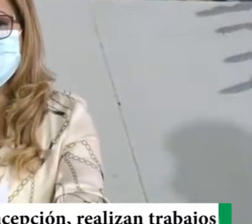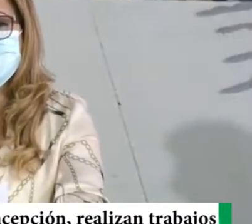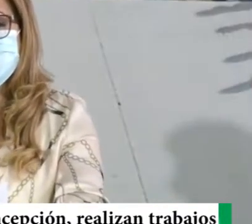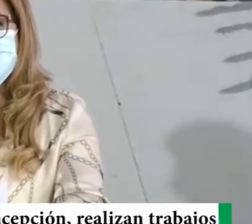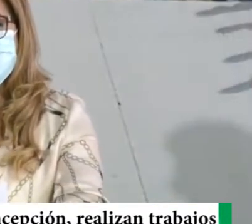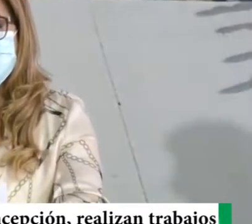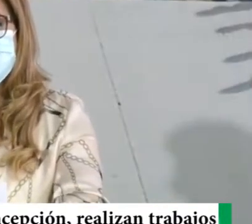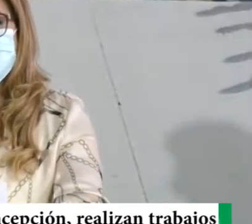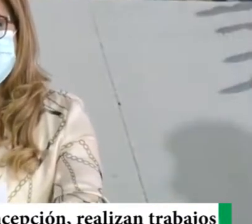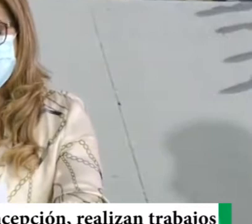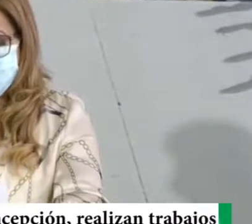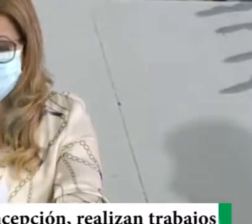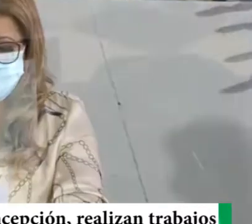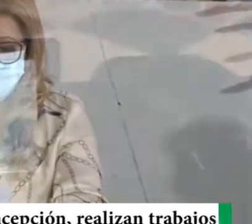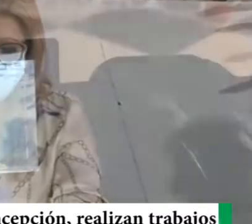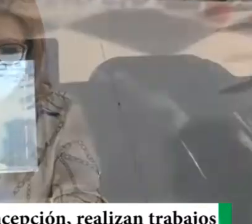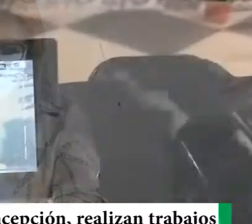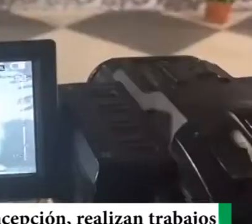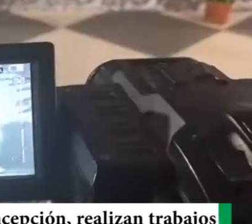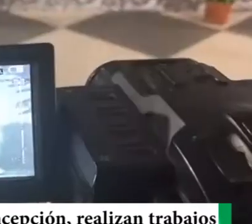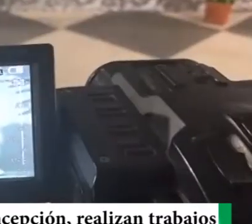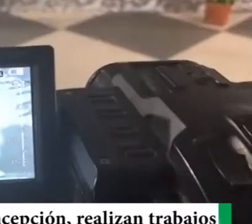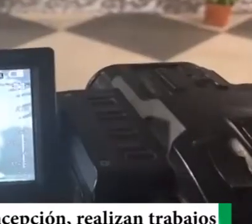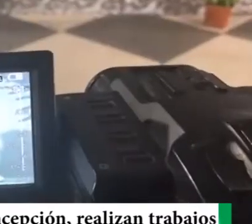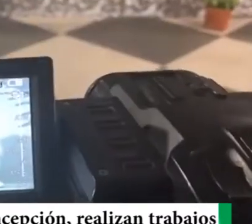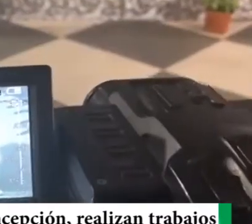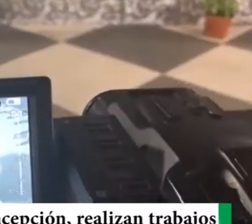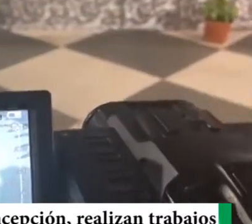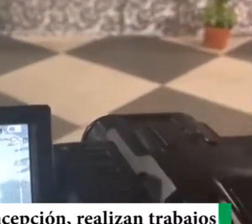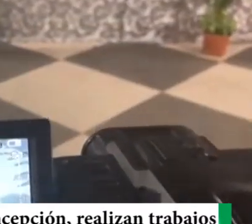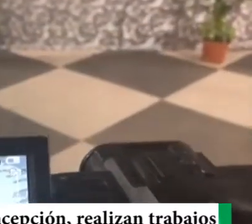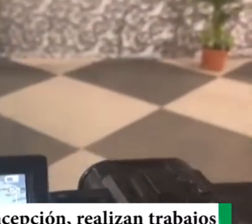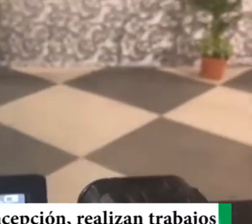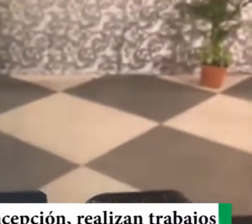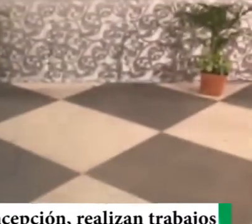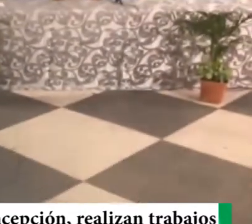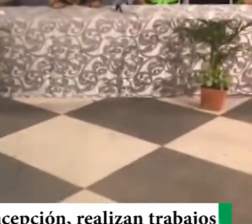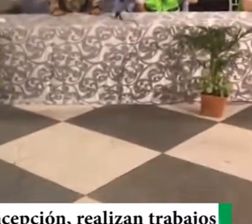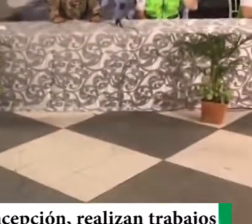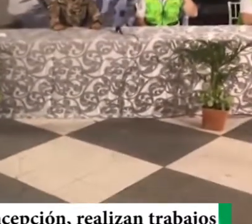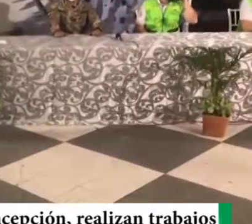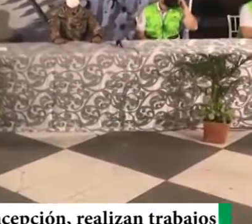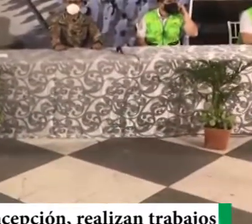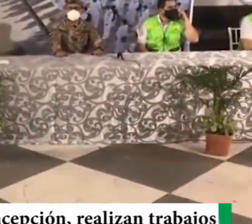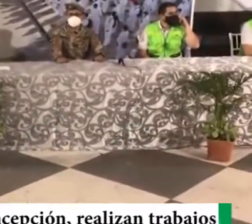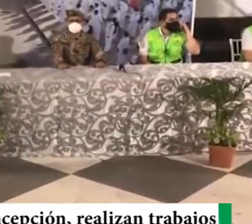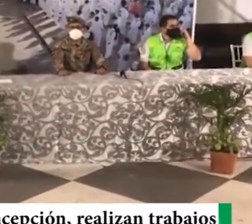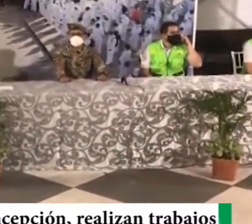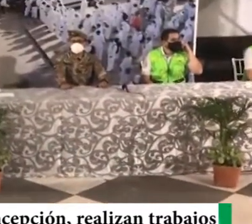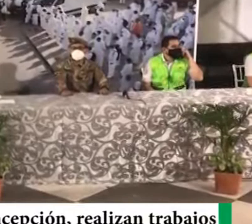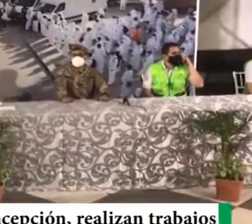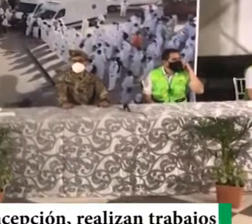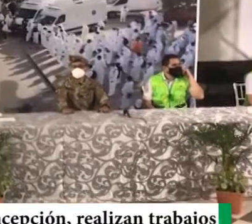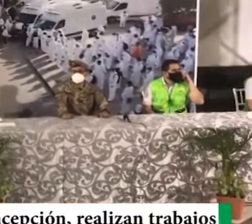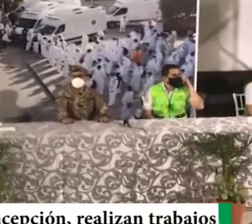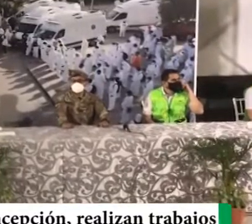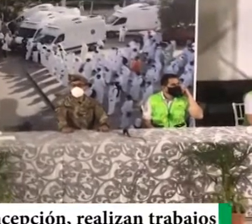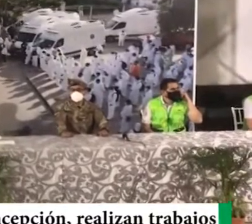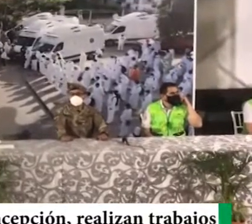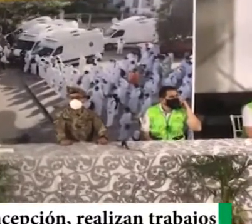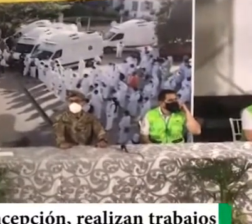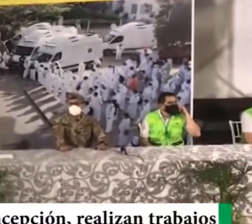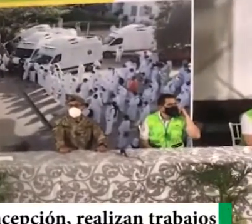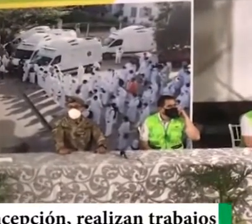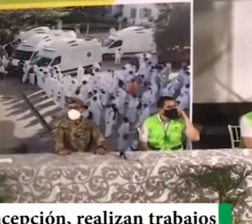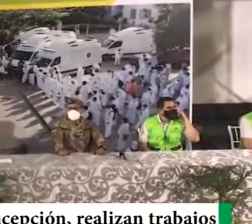presentaban, síntomas, altamente sospechosos, 15 positivos, contagiosos, IgM, 8